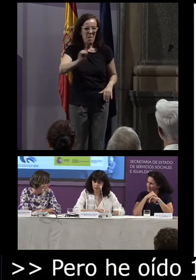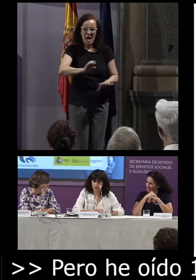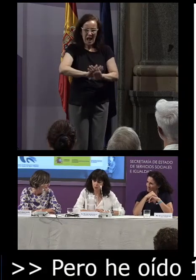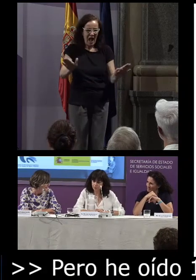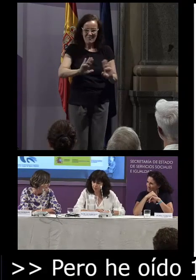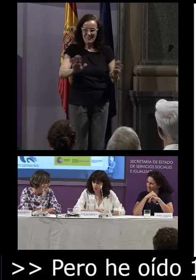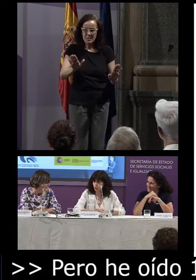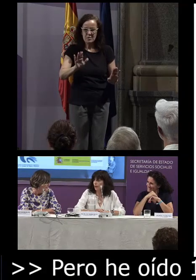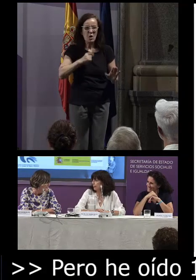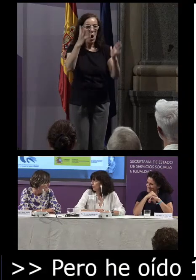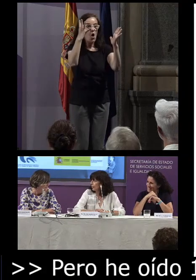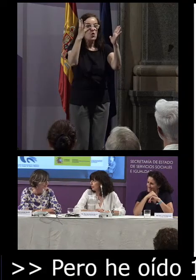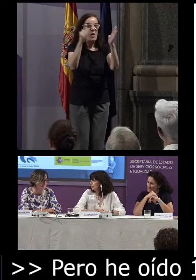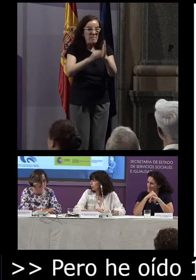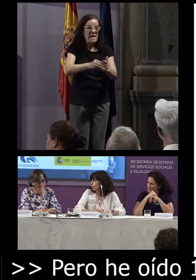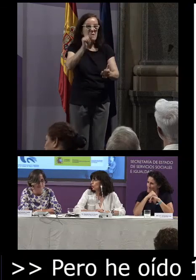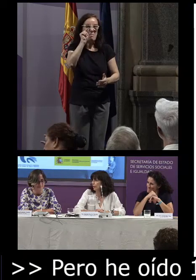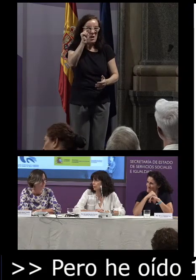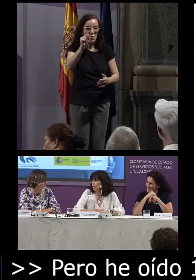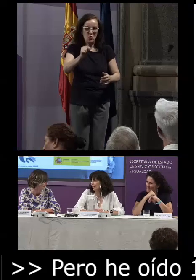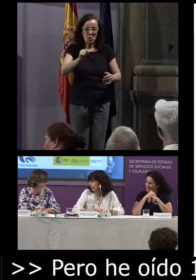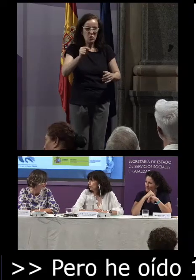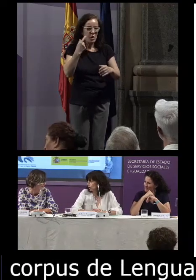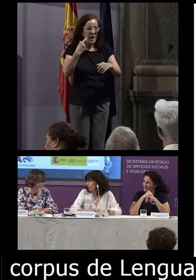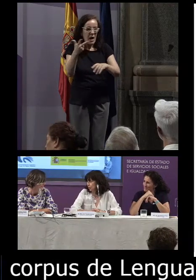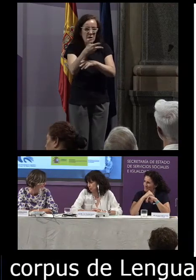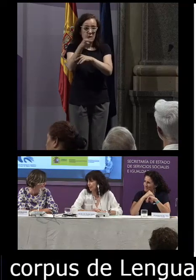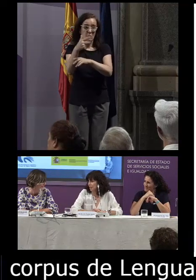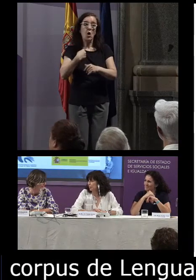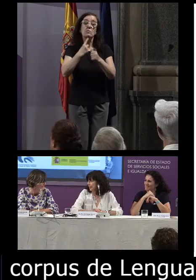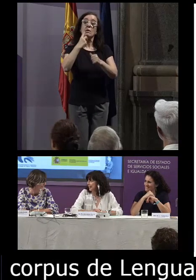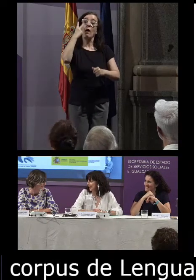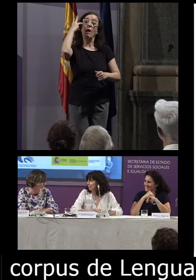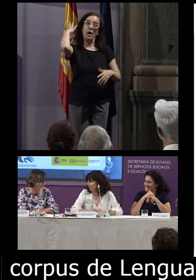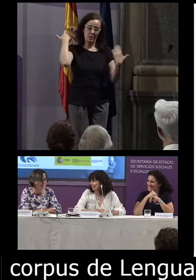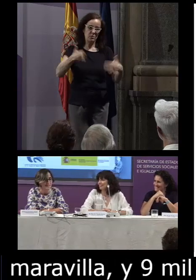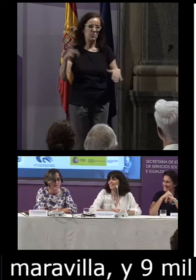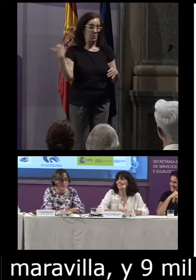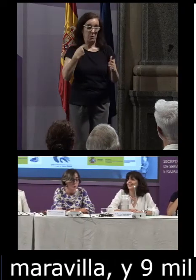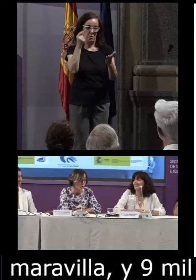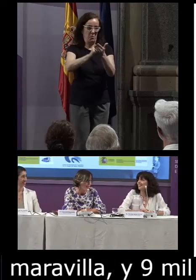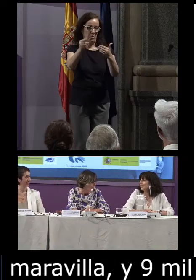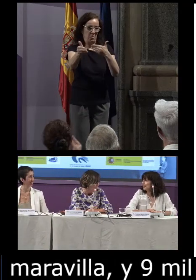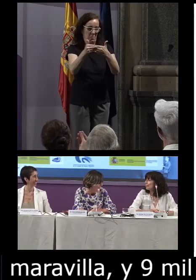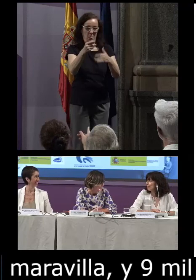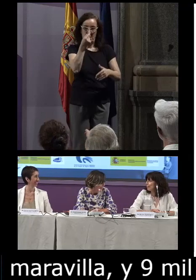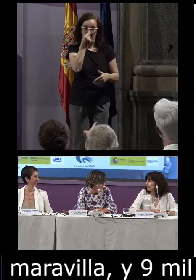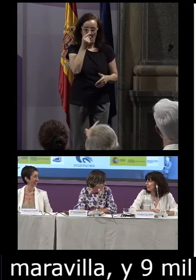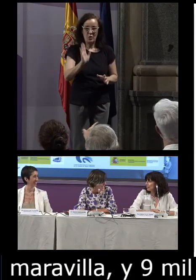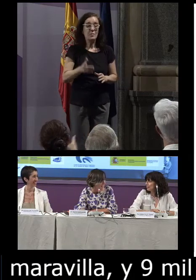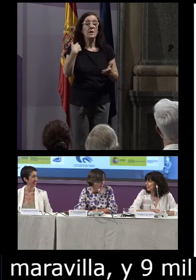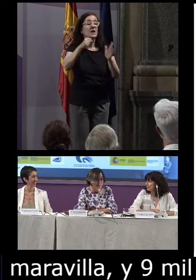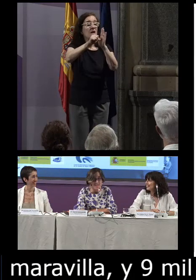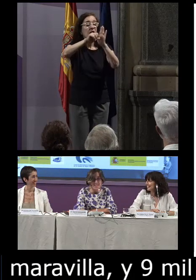.000 minutos de grabación nosotros empezamos hace ya muchos años de manera que bueno si algo caracteriza al